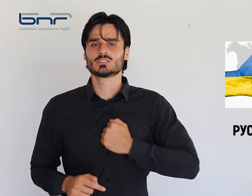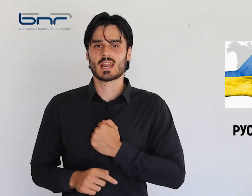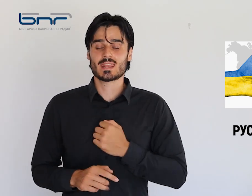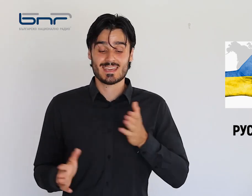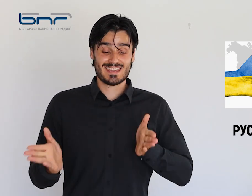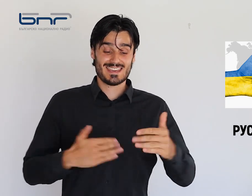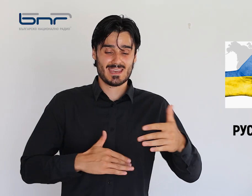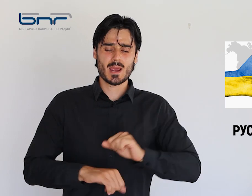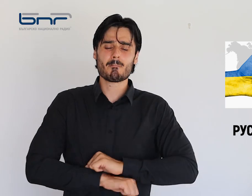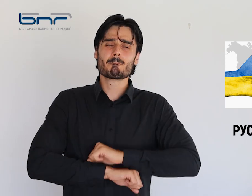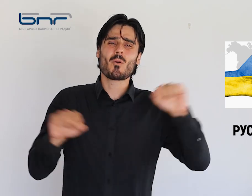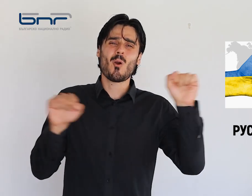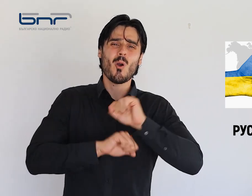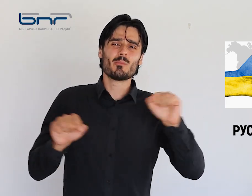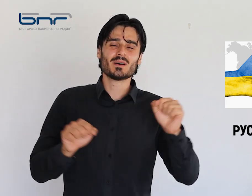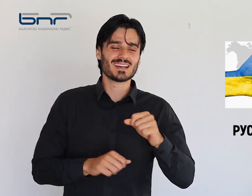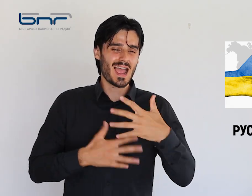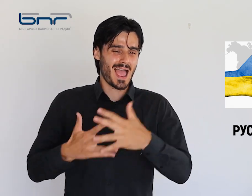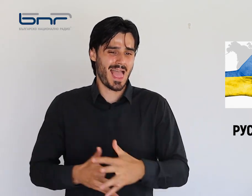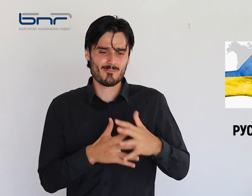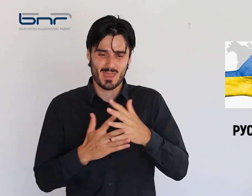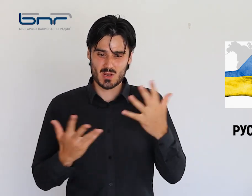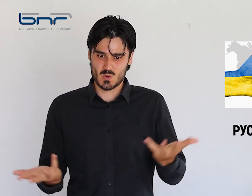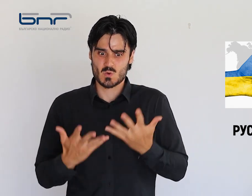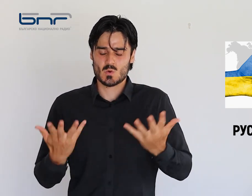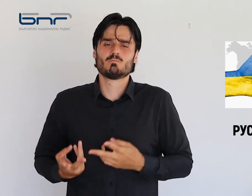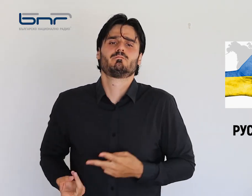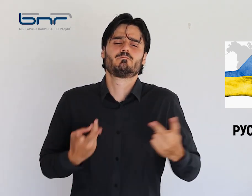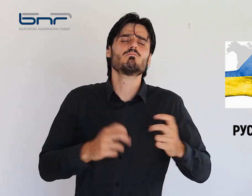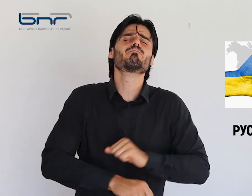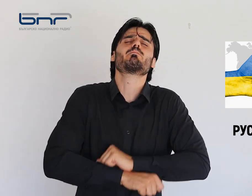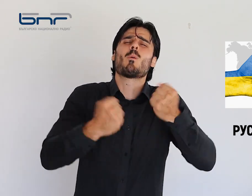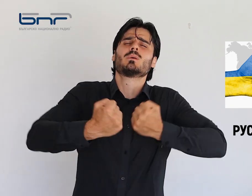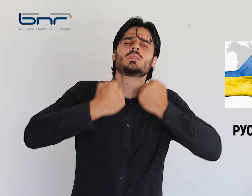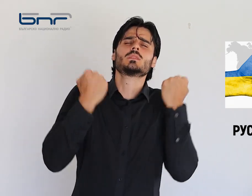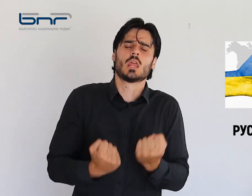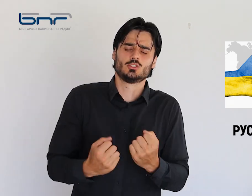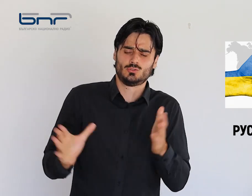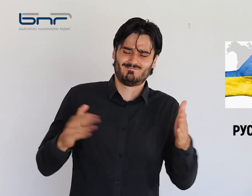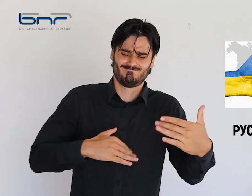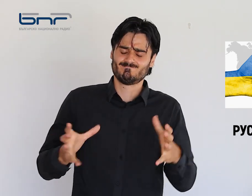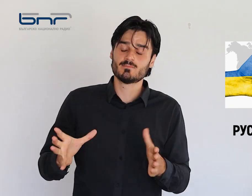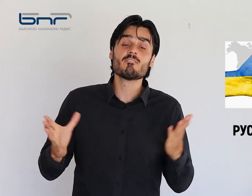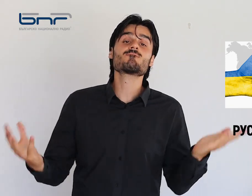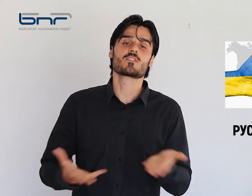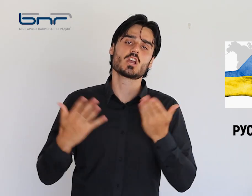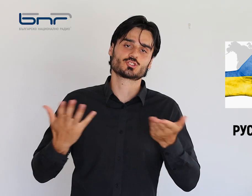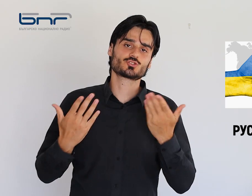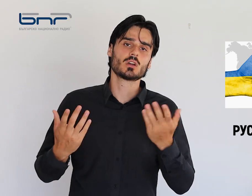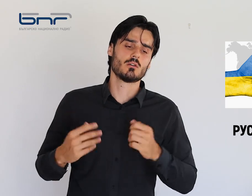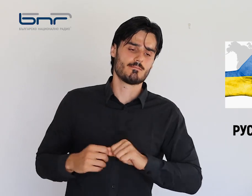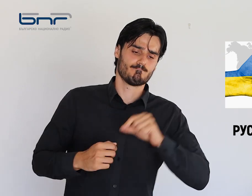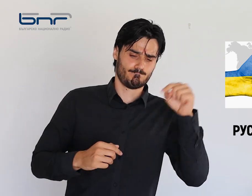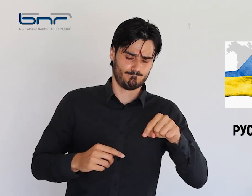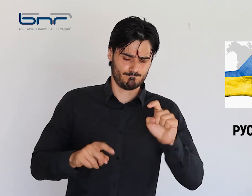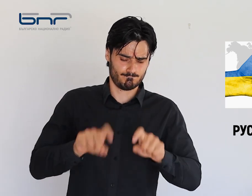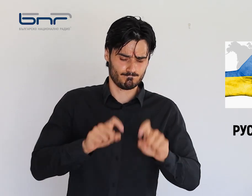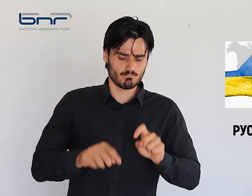Късетъчните боеприпаси, които Съединените щати наскоро изпратиха на Украина, вече се използват на бойното поле по подходящ и ефективен